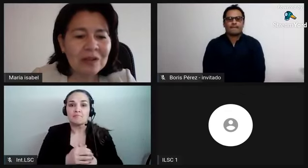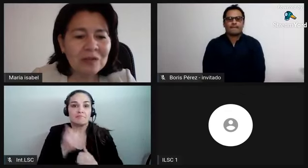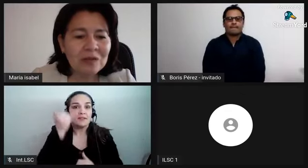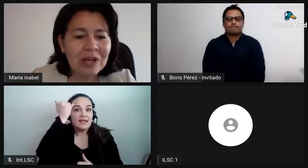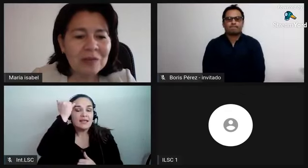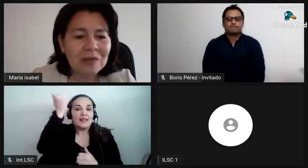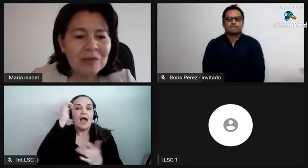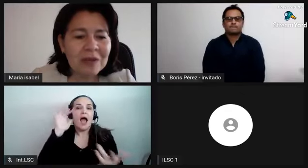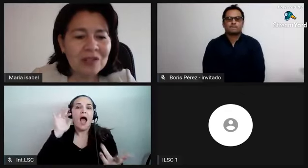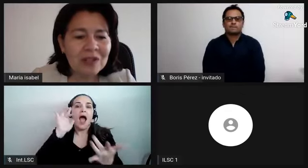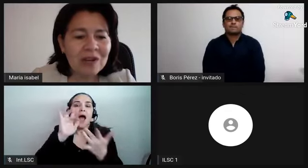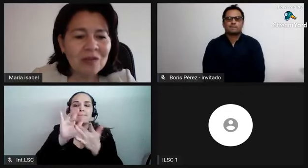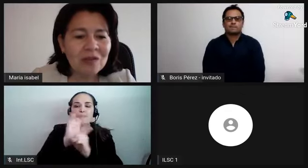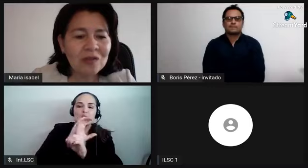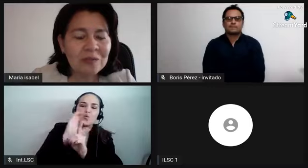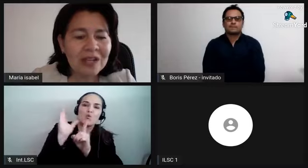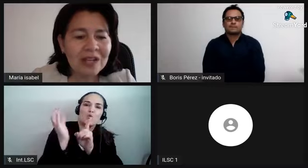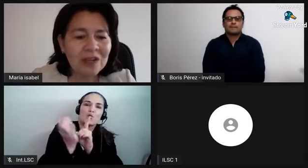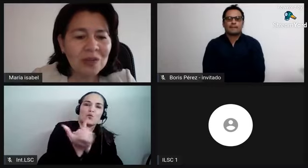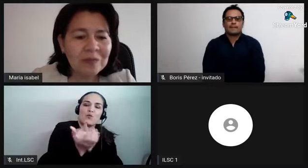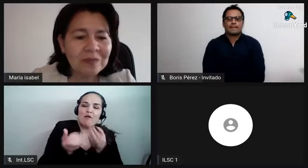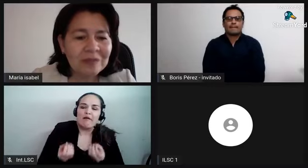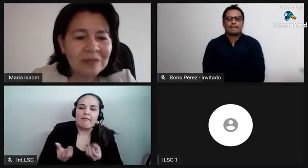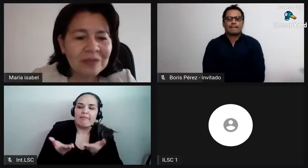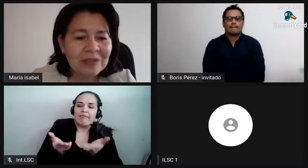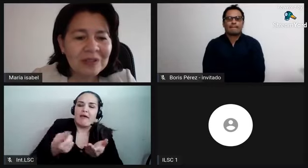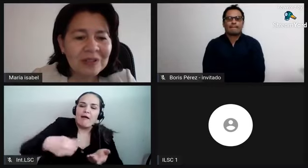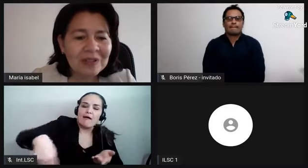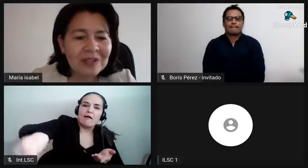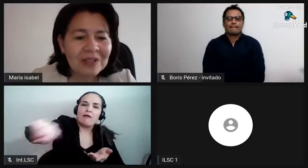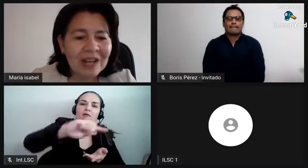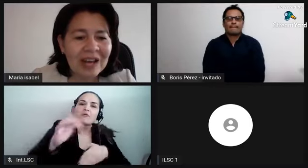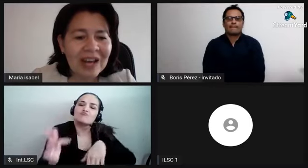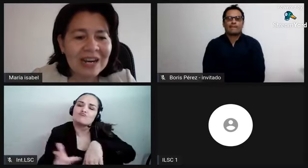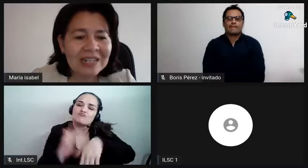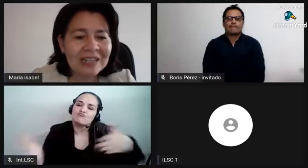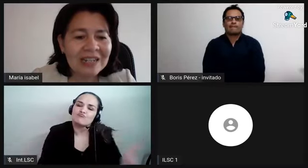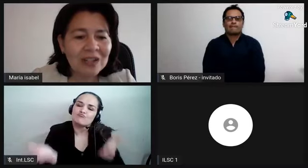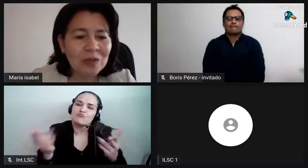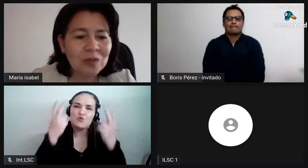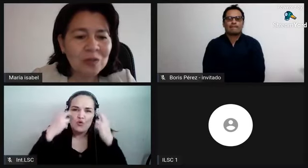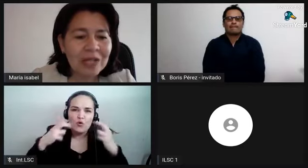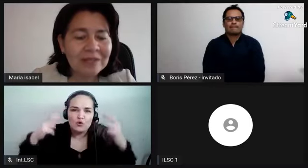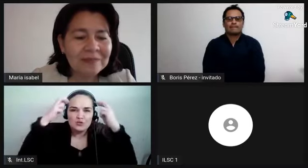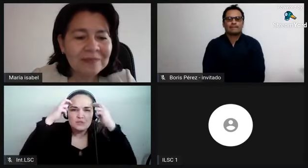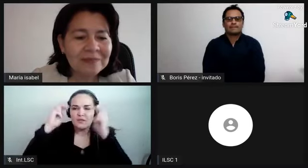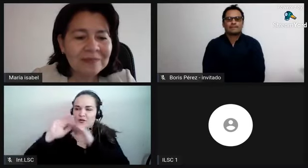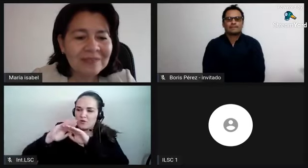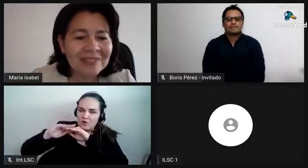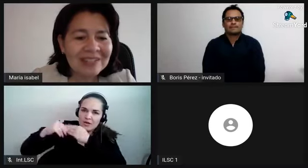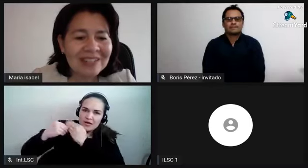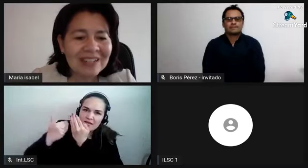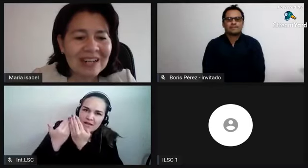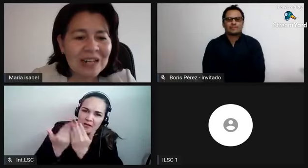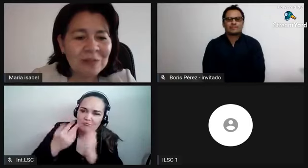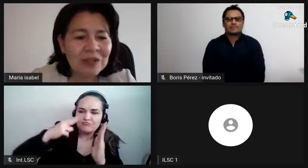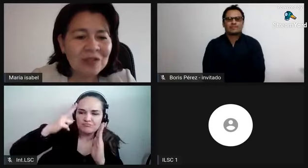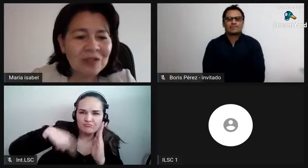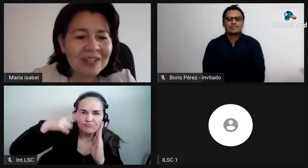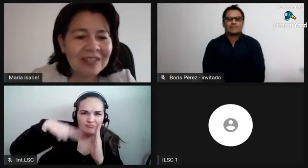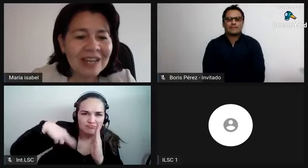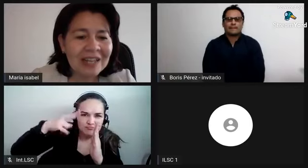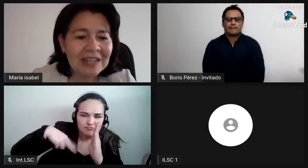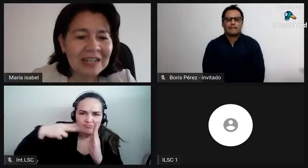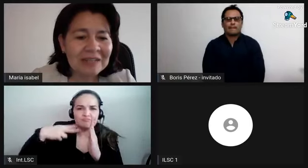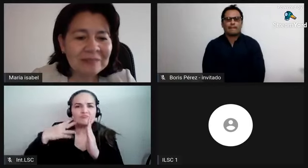cultural una aproximación al conocimiento a la literatura a la